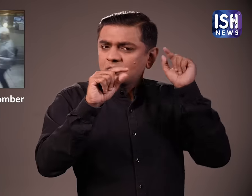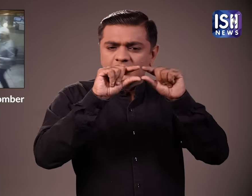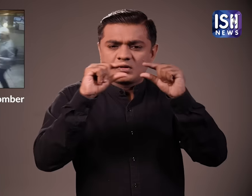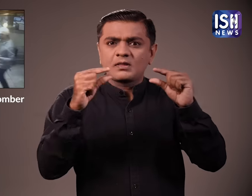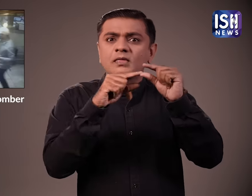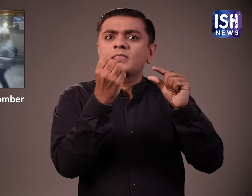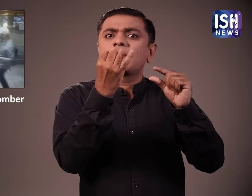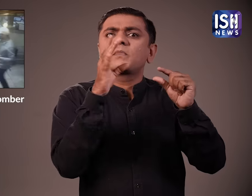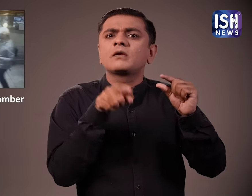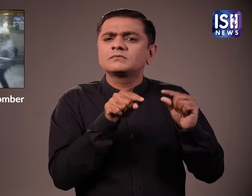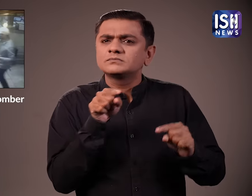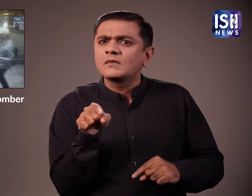एक सीरियल नंबर भी था